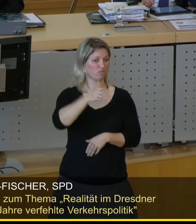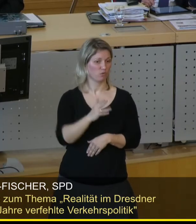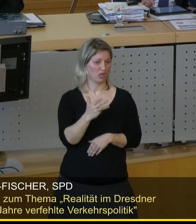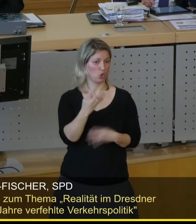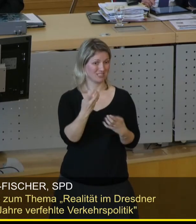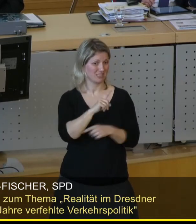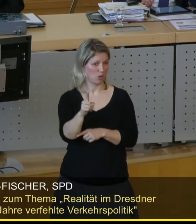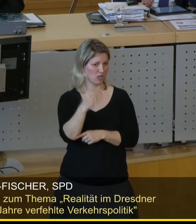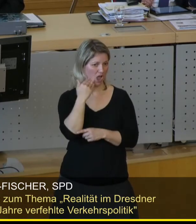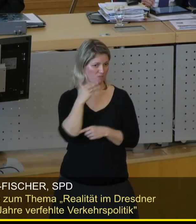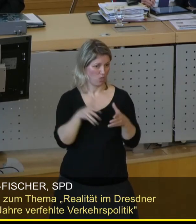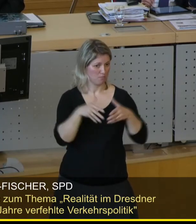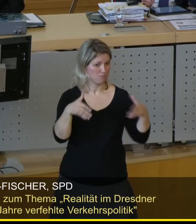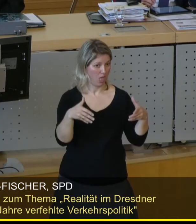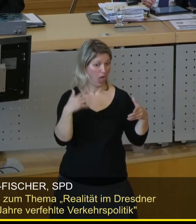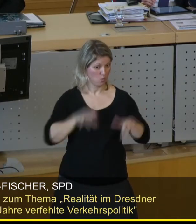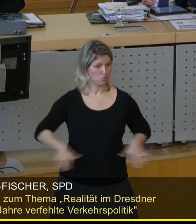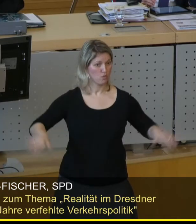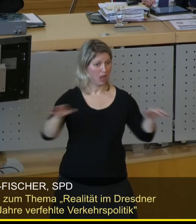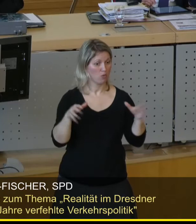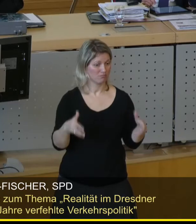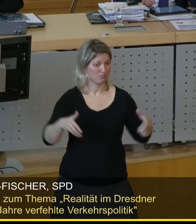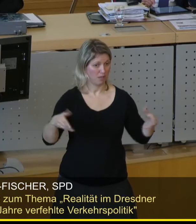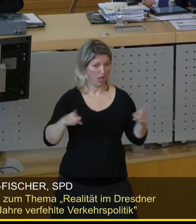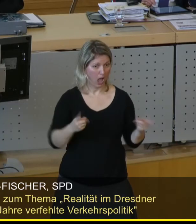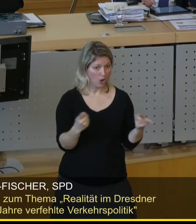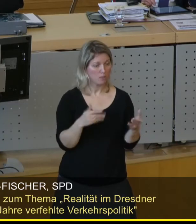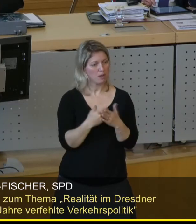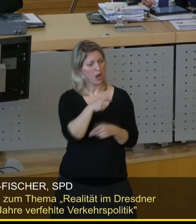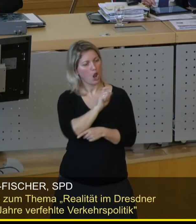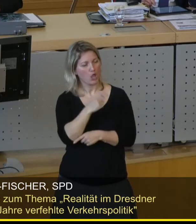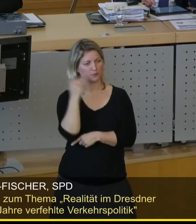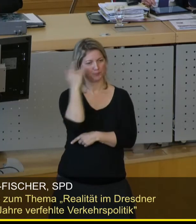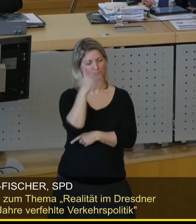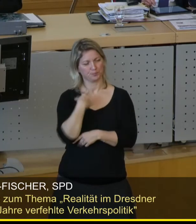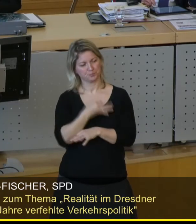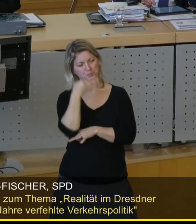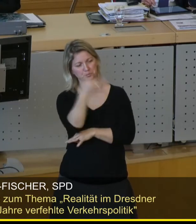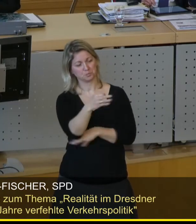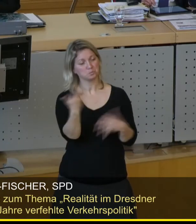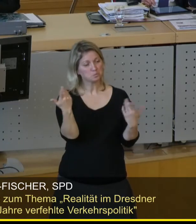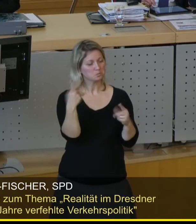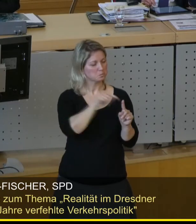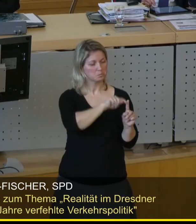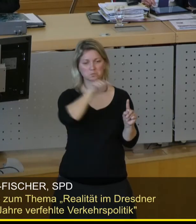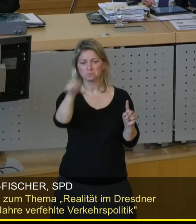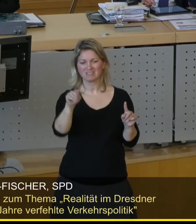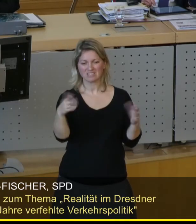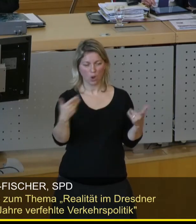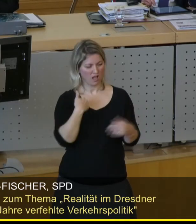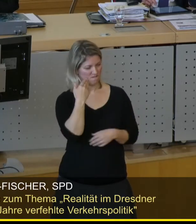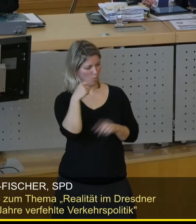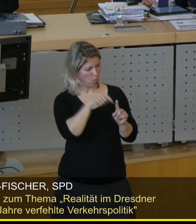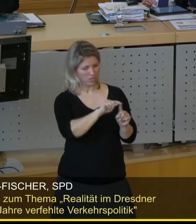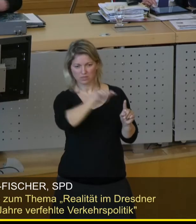ebenfalls. Und das ist die Gelegenheit, wenn Menschen umziehen, wenn sie sich Gedanken darüber machen, wie sie künftig von A nach B, von ihrem neuen Wohnort,